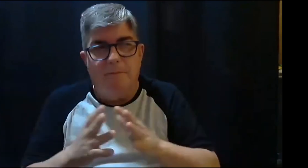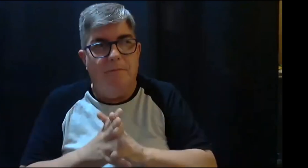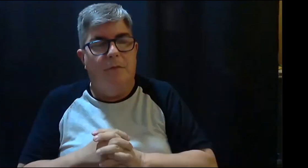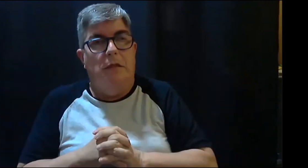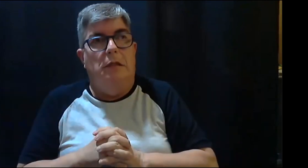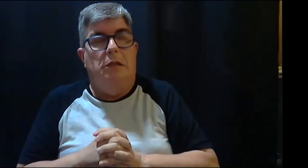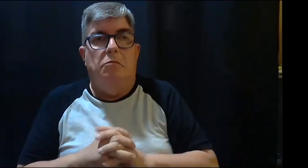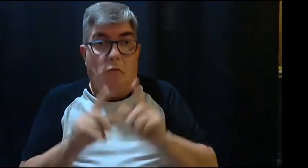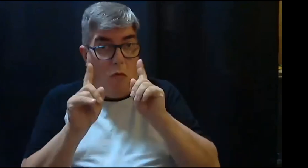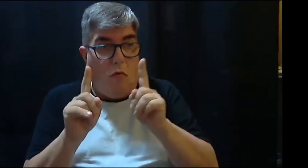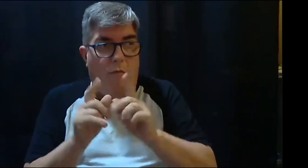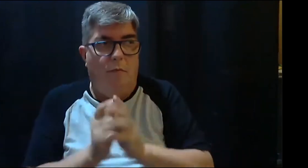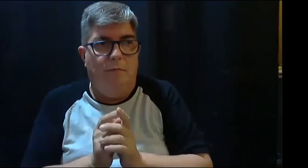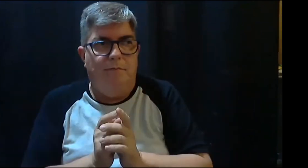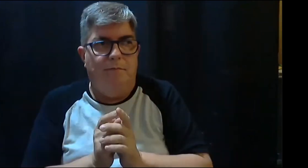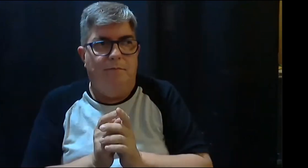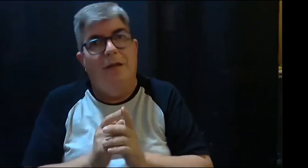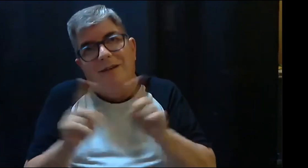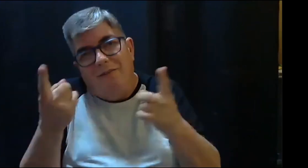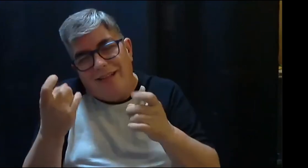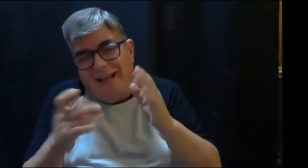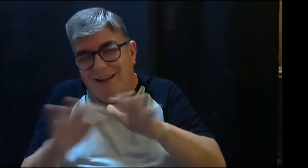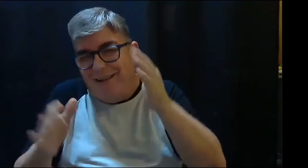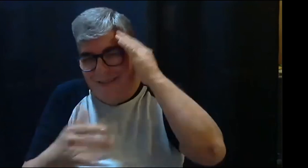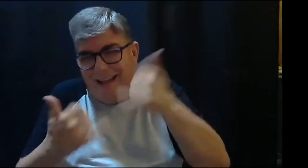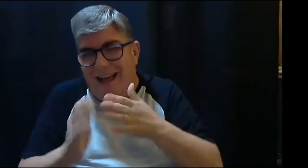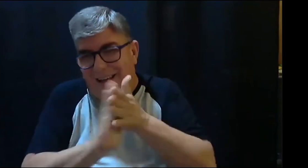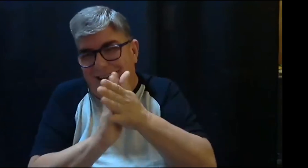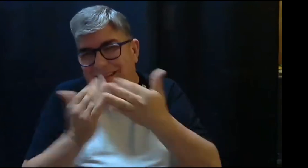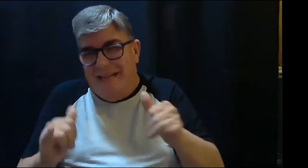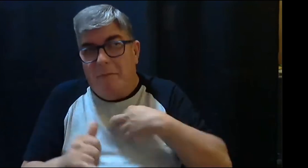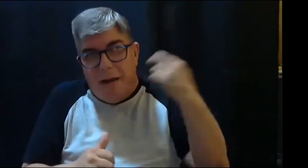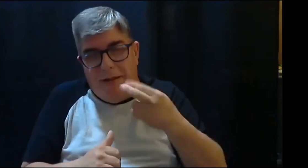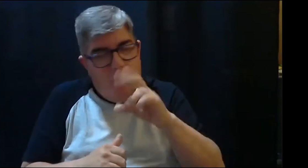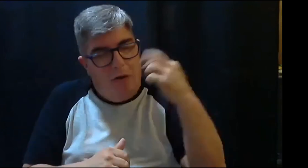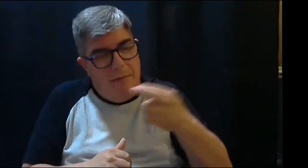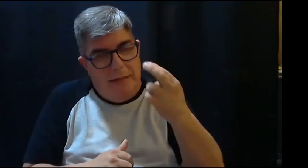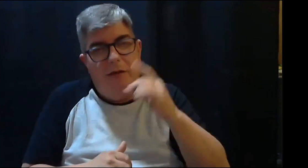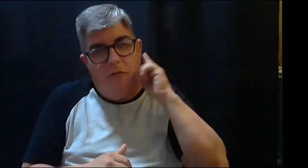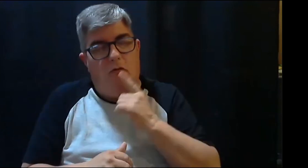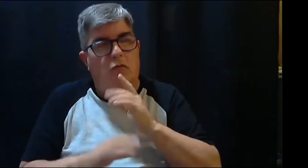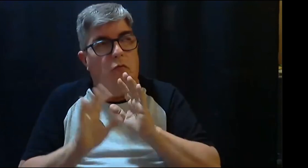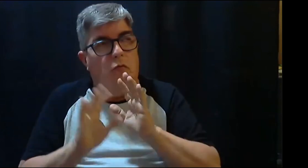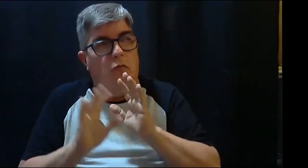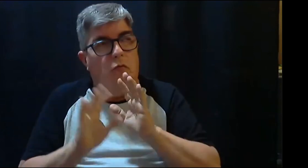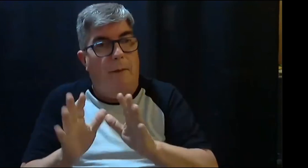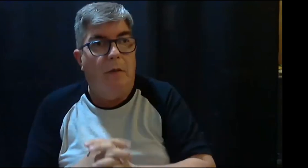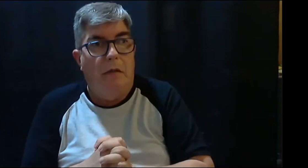haciendo en la tecnología de la universidad permite este propósito. Pero creo que ya voy a